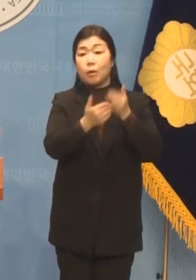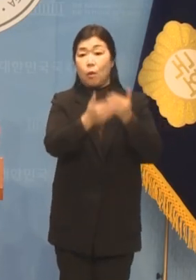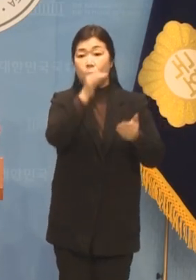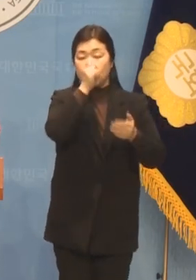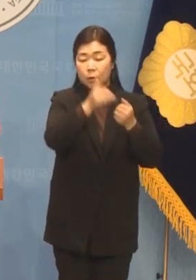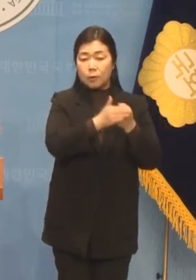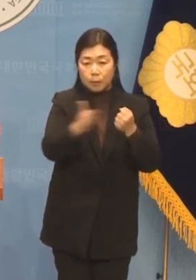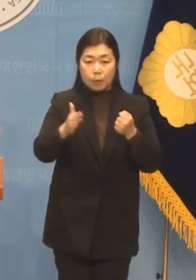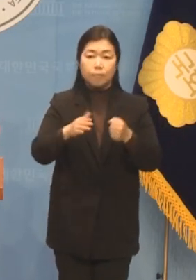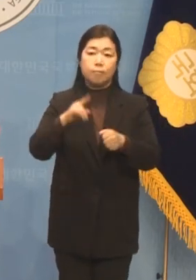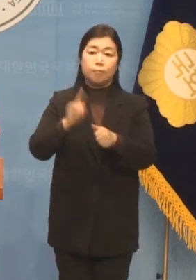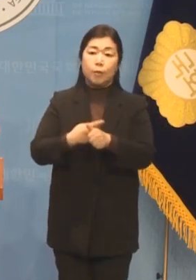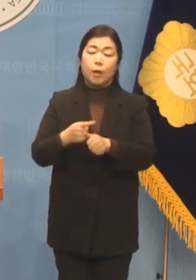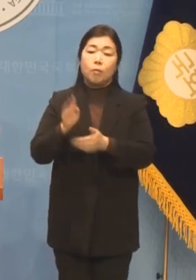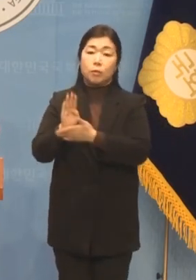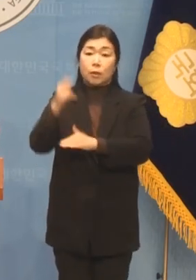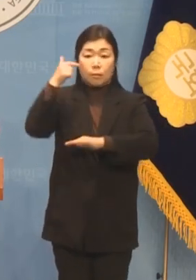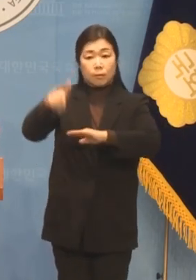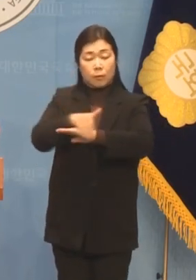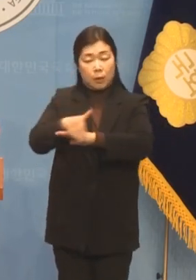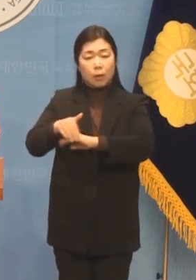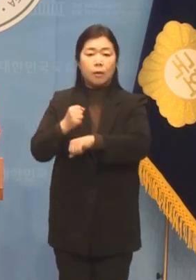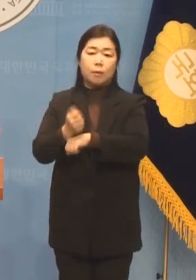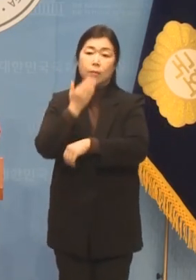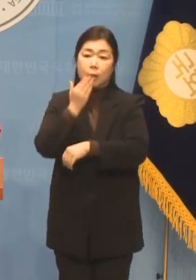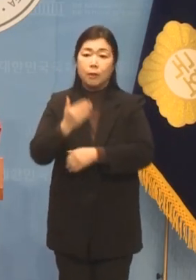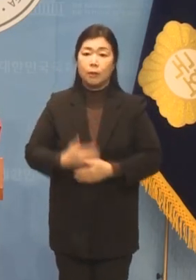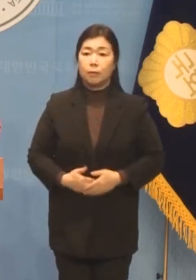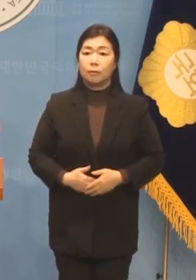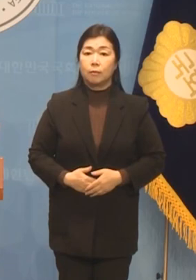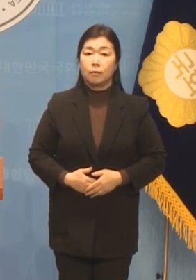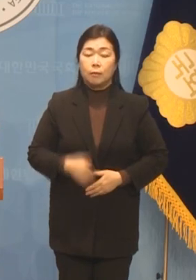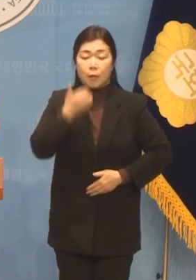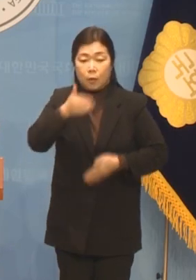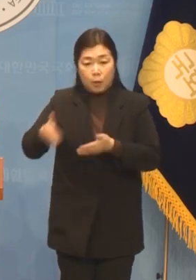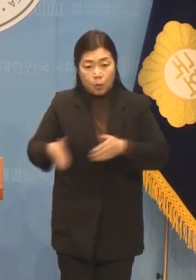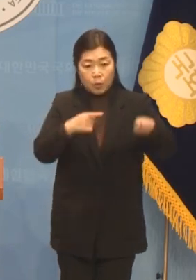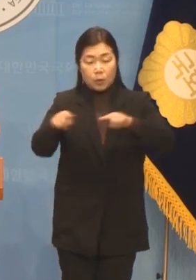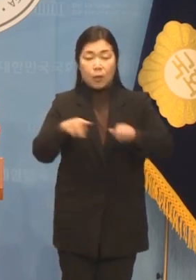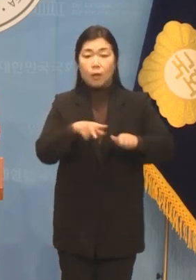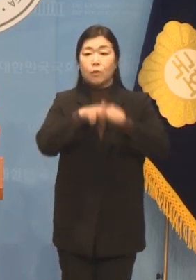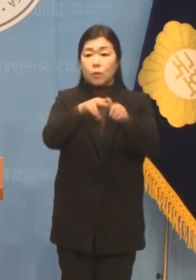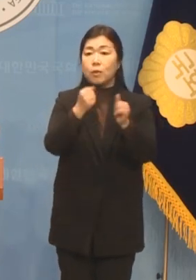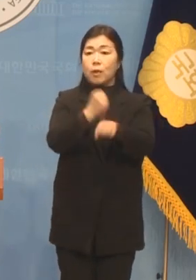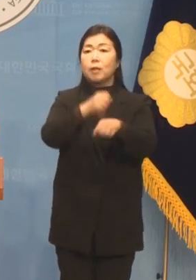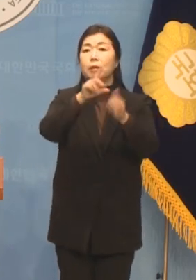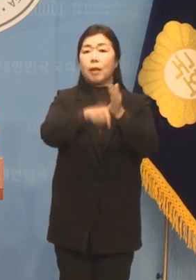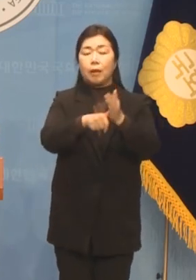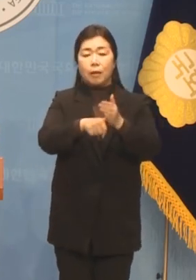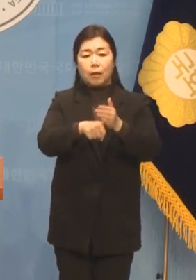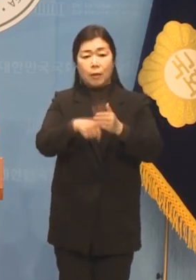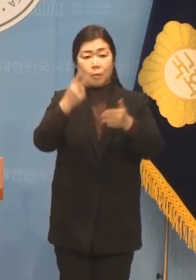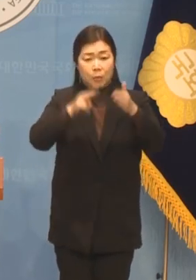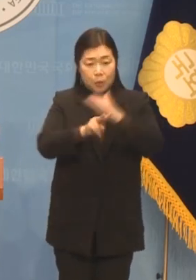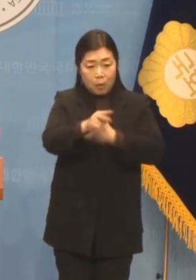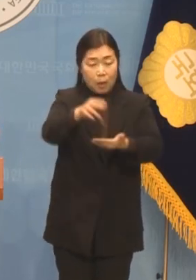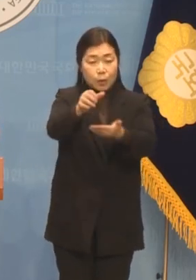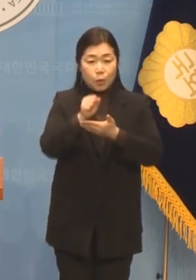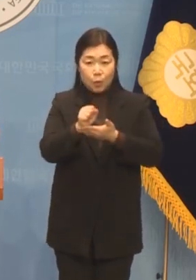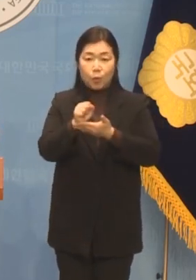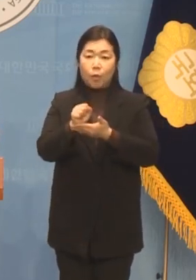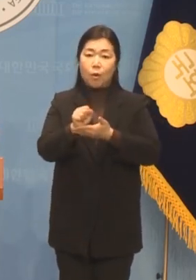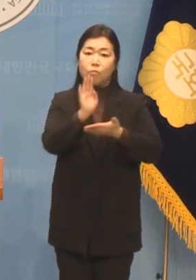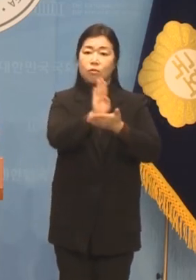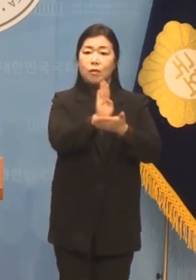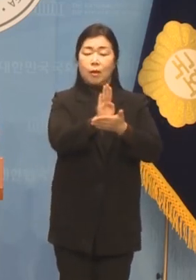미래를 설계하겠습니다 경기도지사에 도전하며 찾아냈던 그 비전을 분당의 비전으로